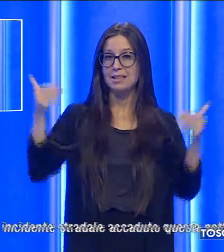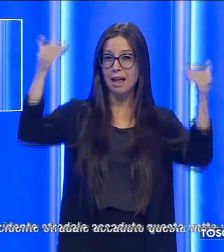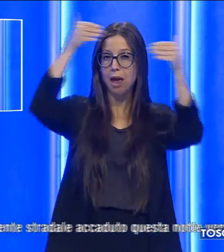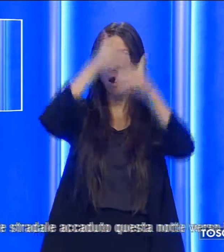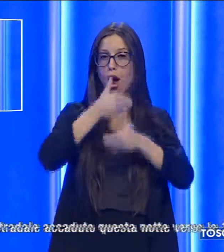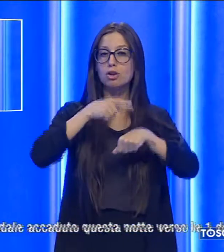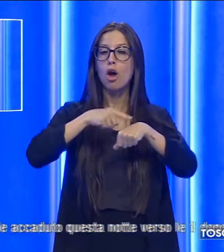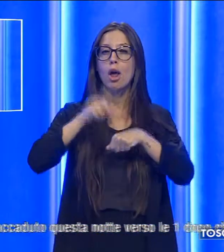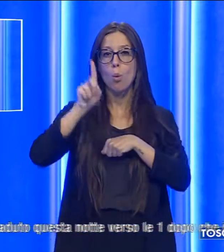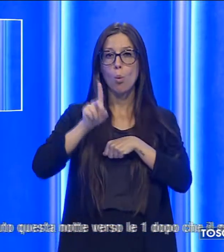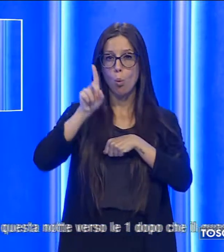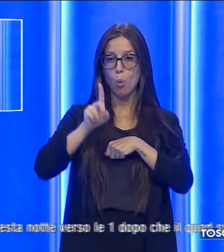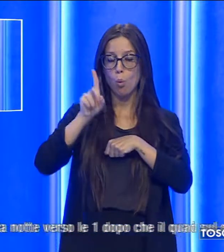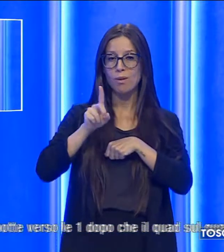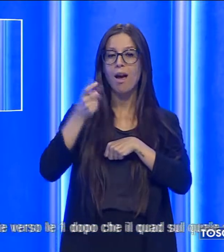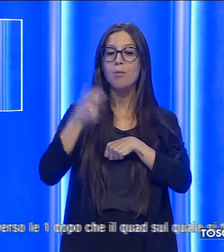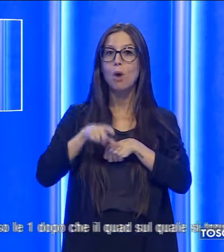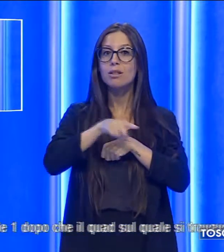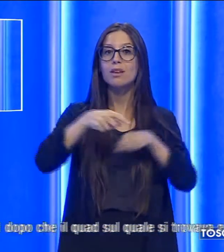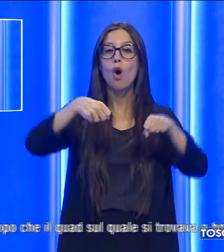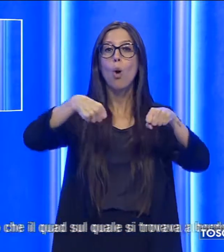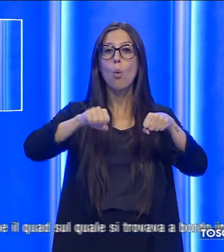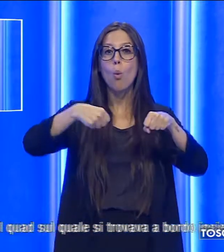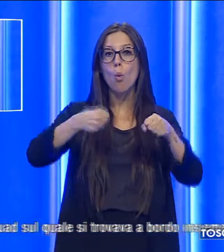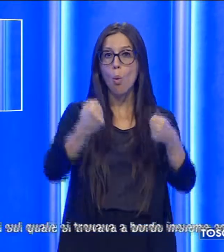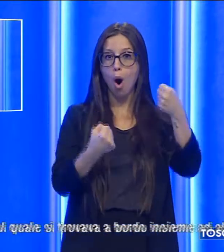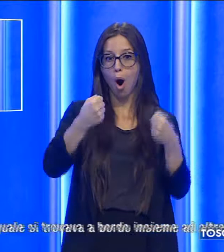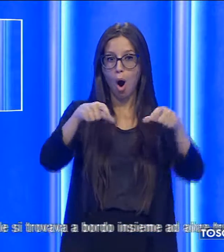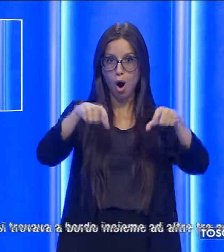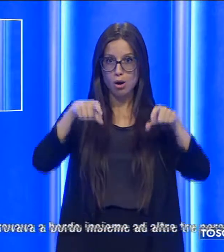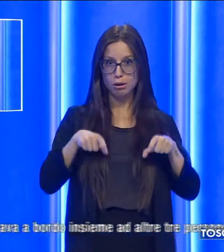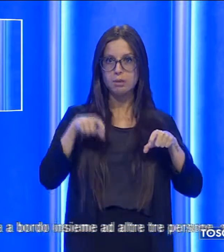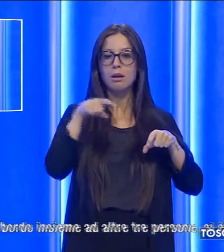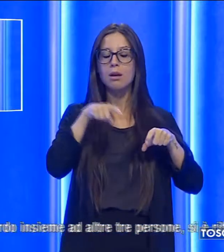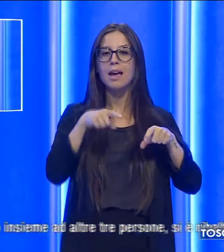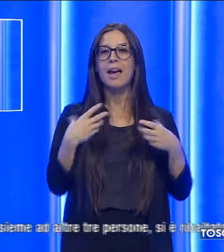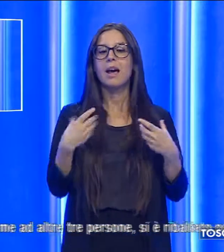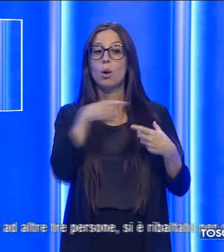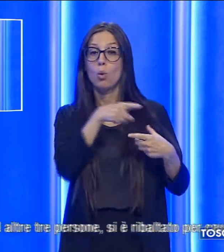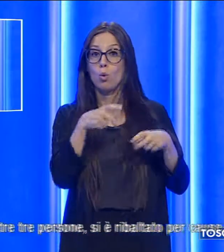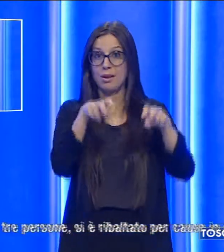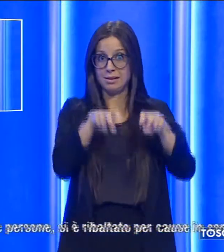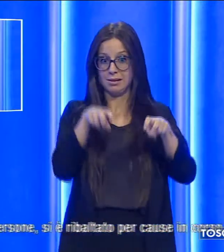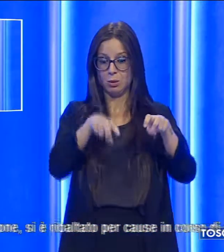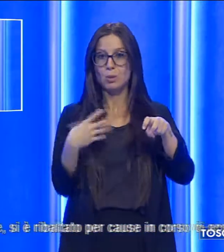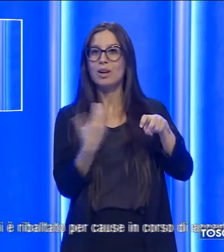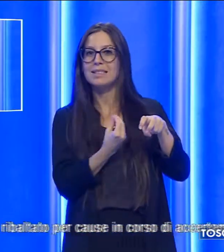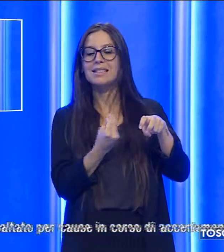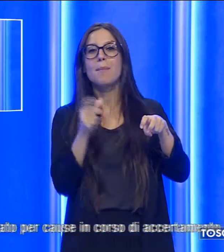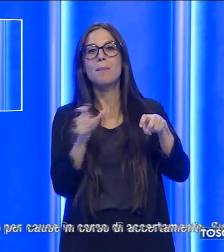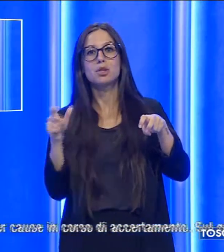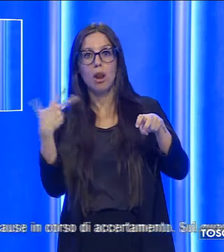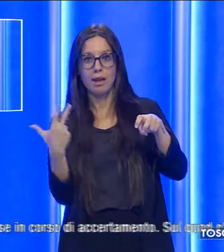verso le 1, dopo che il quad sul quale si trovava a bordo insieme ad altre tre persone si è ribaltato.